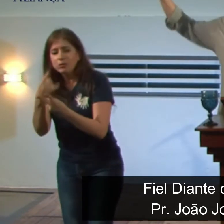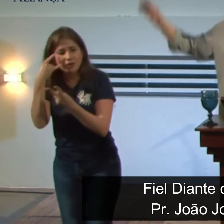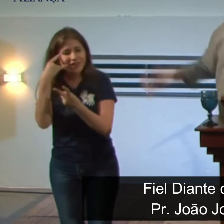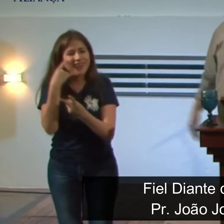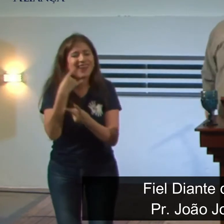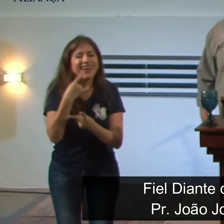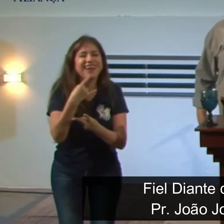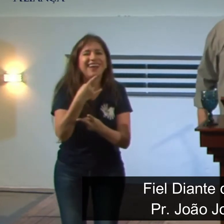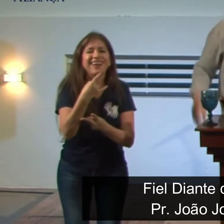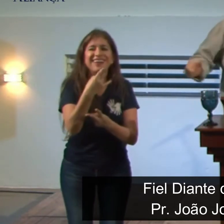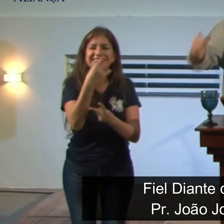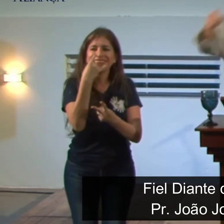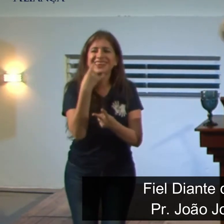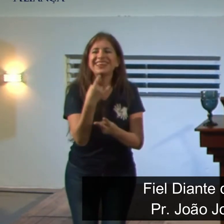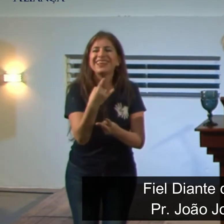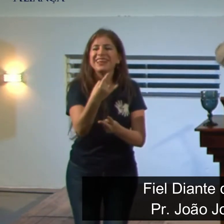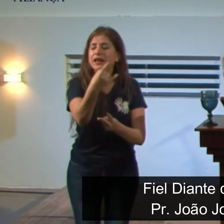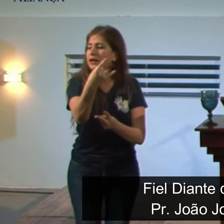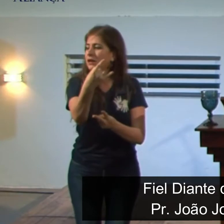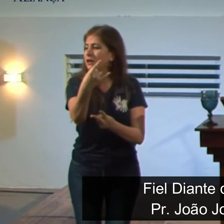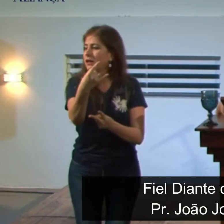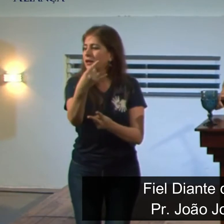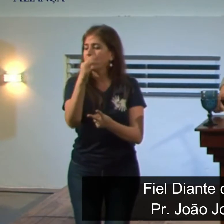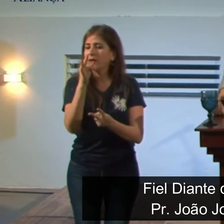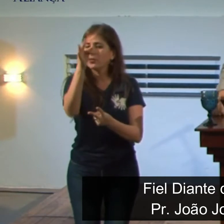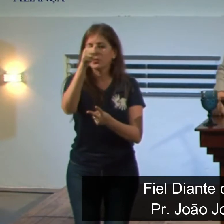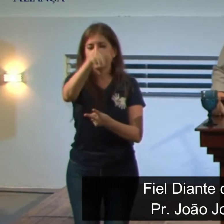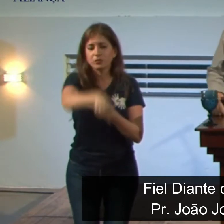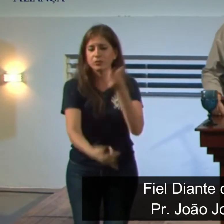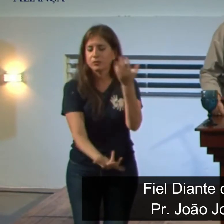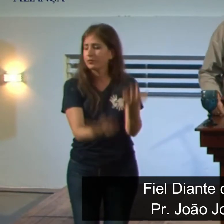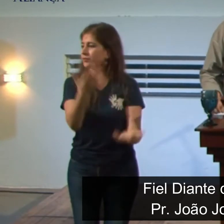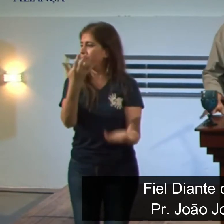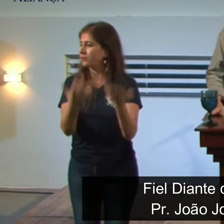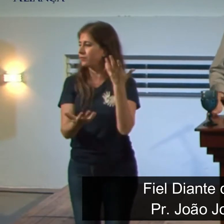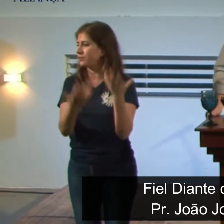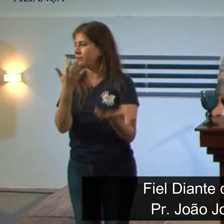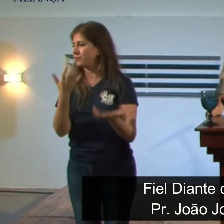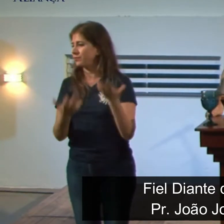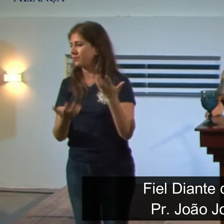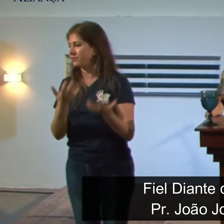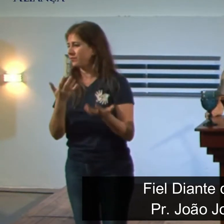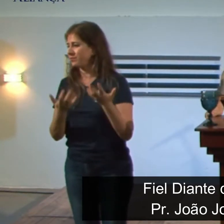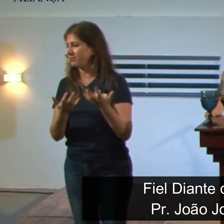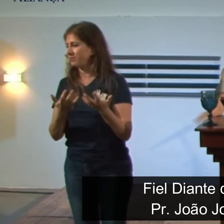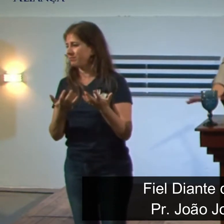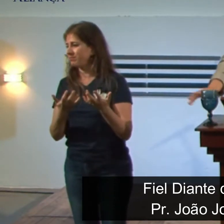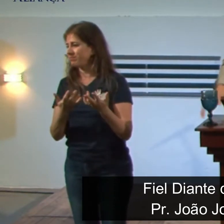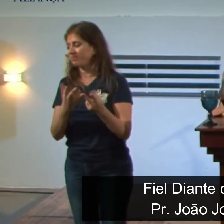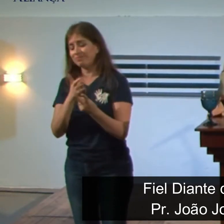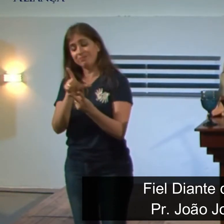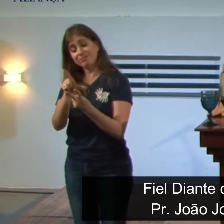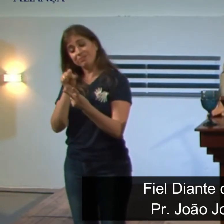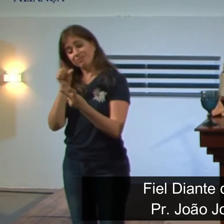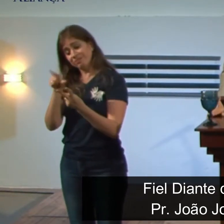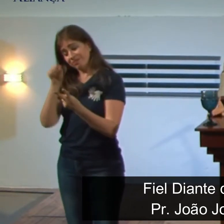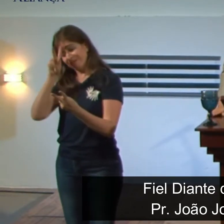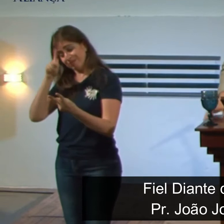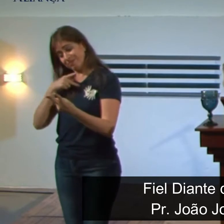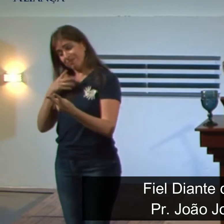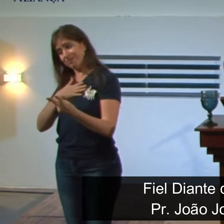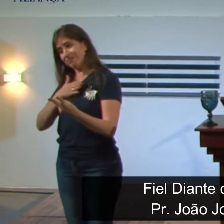ir no curso do mundo e pagar um preço mais alto ainda. E pagar um preço mais alto ainda, a escolha é nossa.